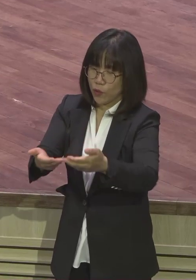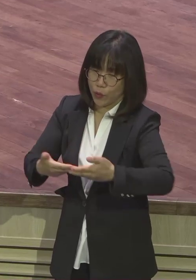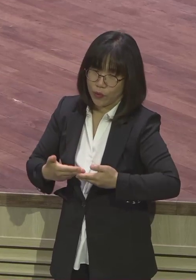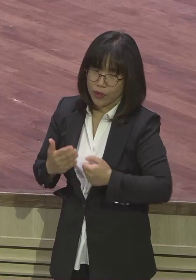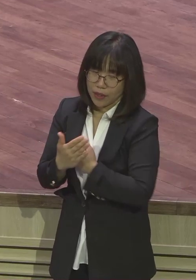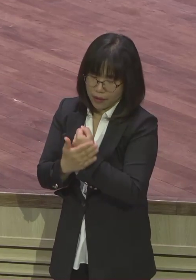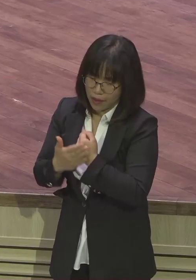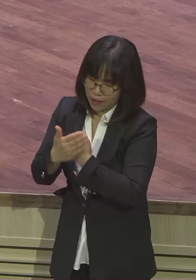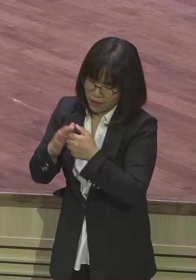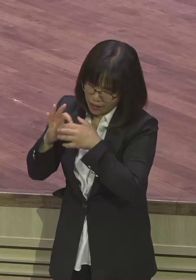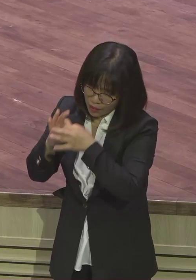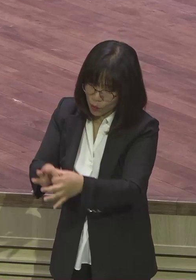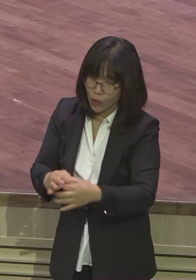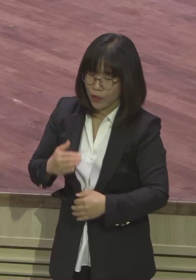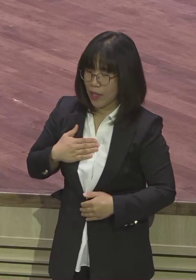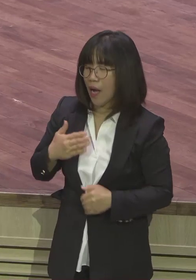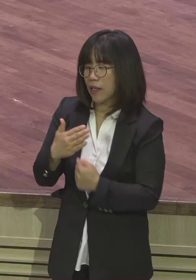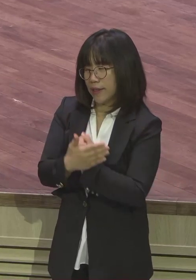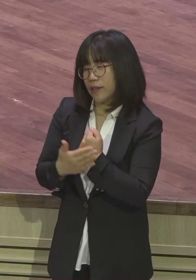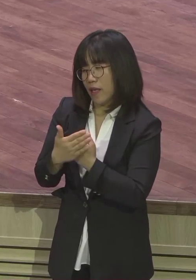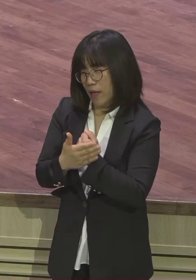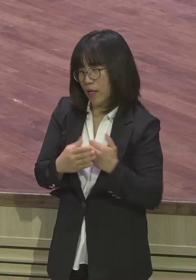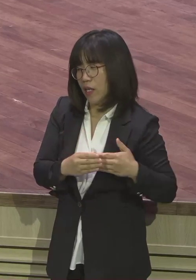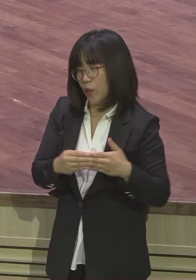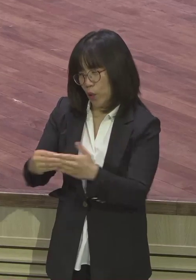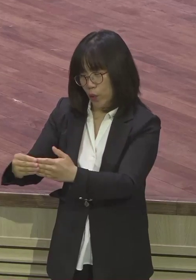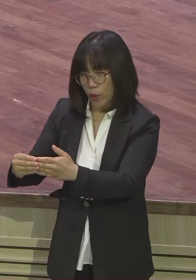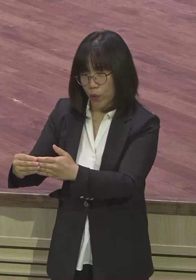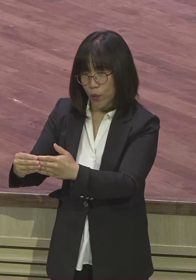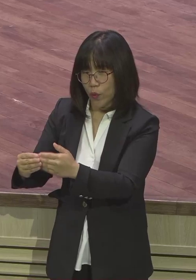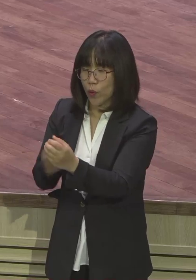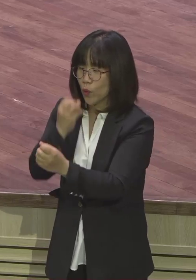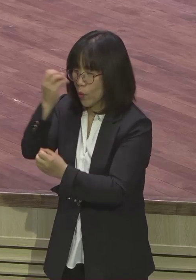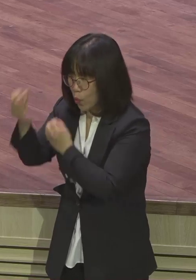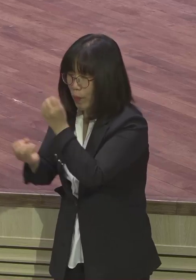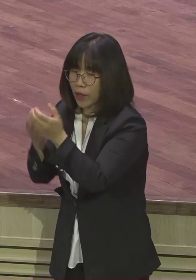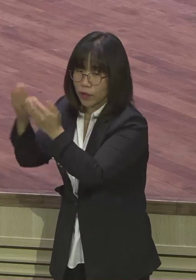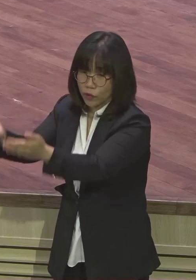이끄는 삶 속으로 들어와 버린 거예요. 이렇게 바뀐 겁니다. 야곱이 하룻밤 사이에.